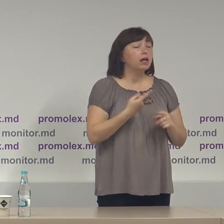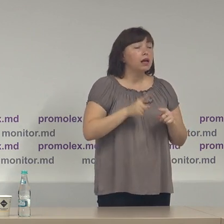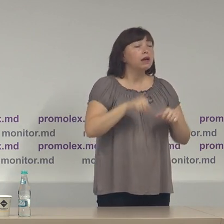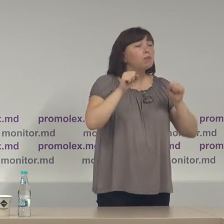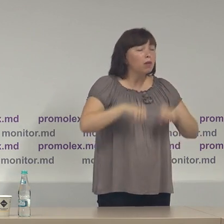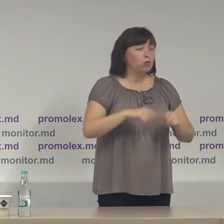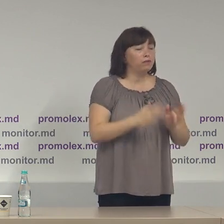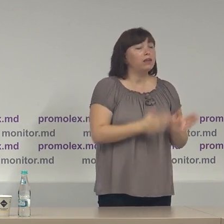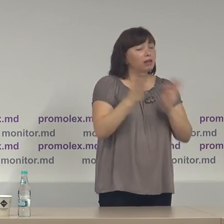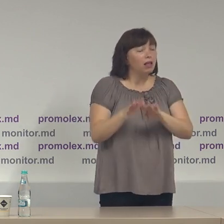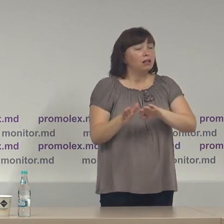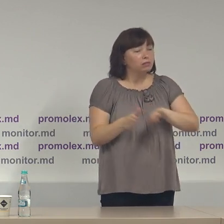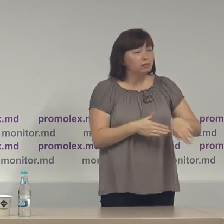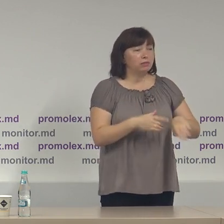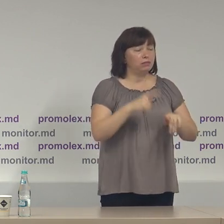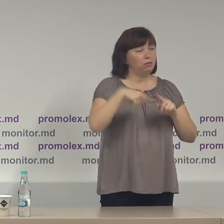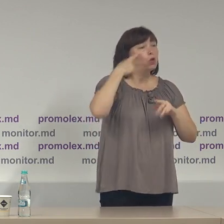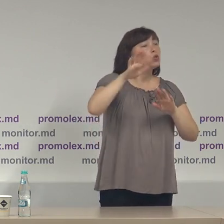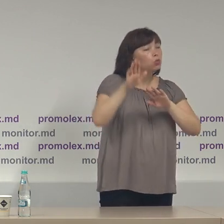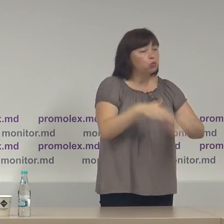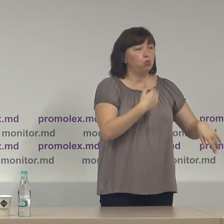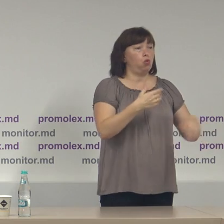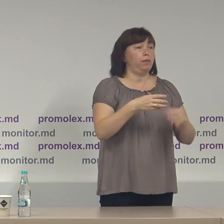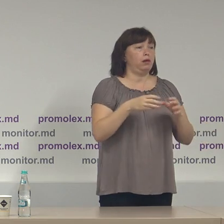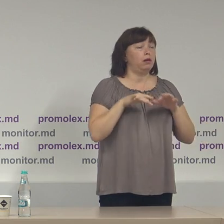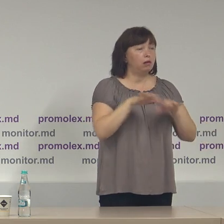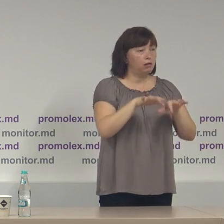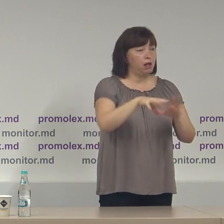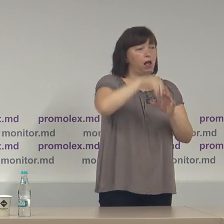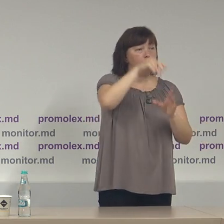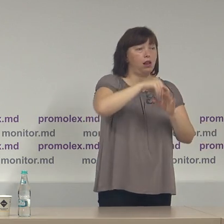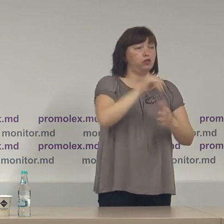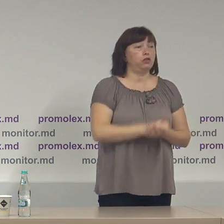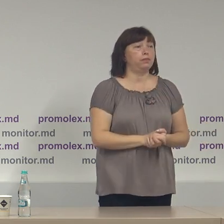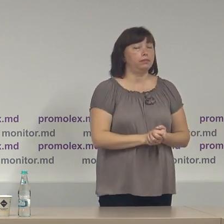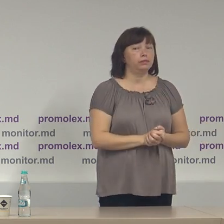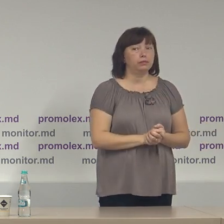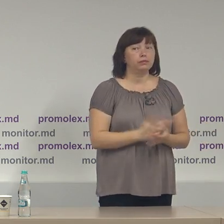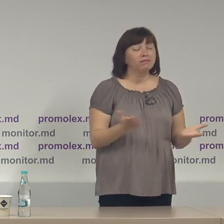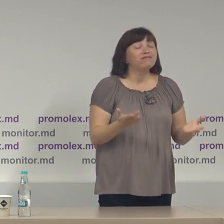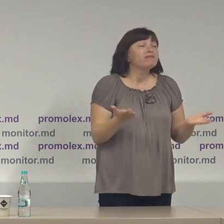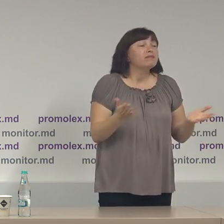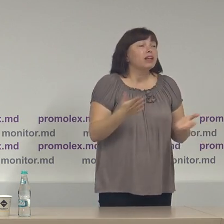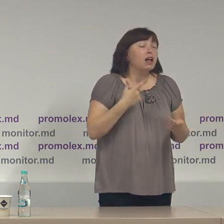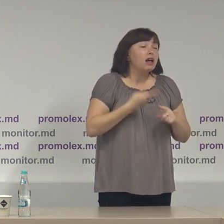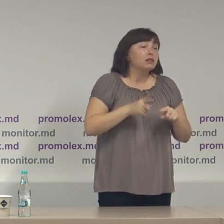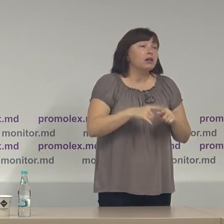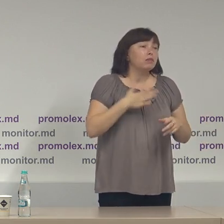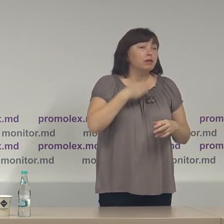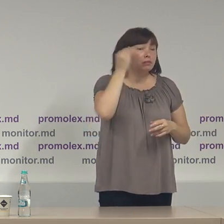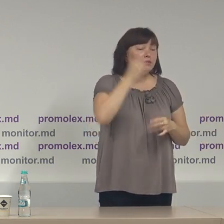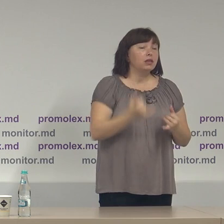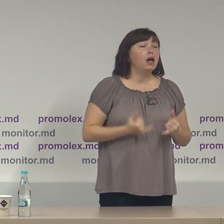mai pot fi lăsate un pic după campania electorală deci în special vine vorba de